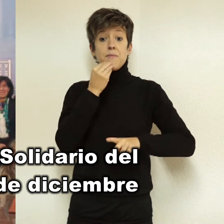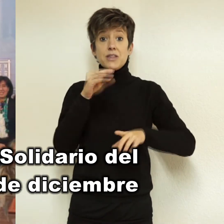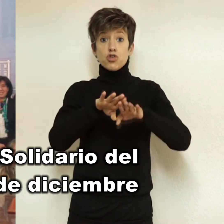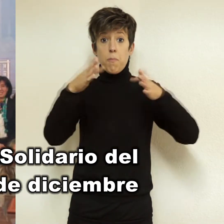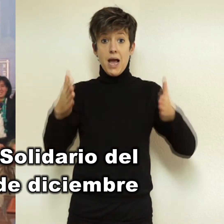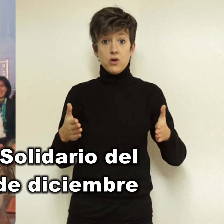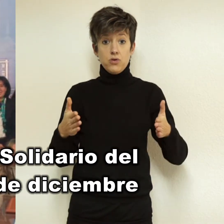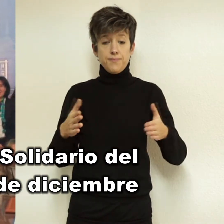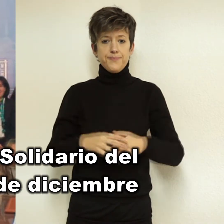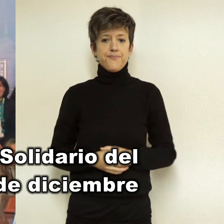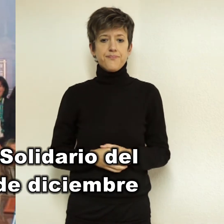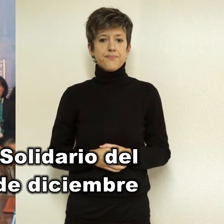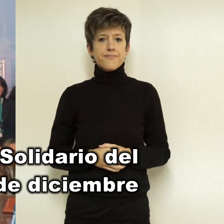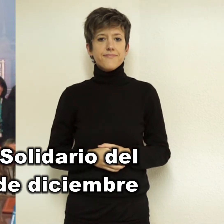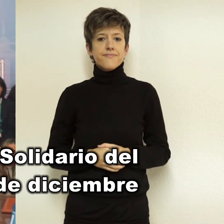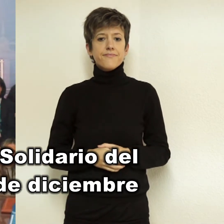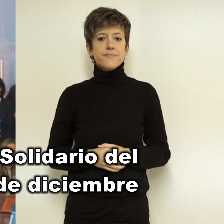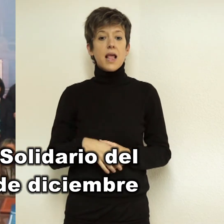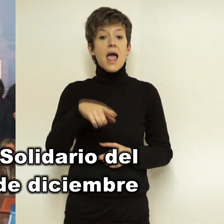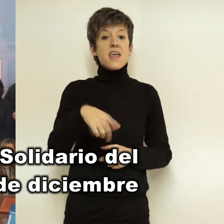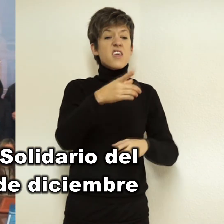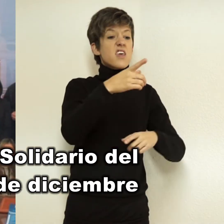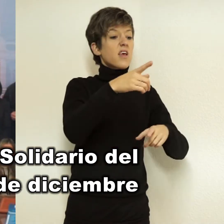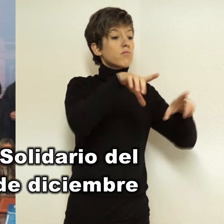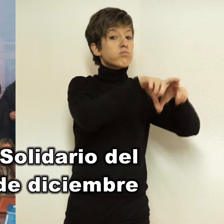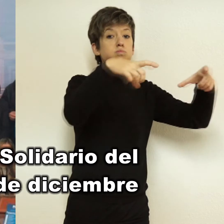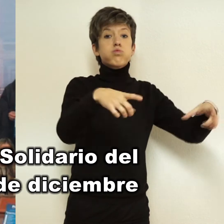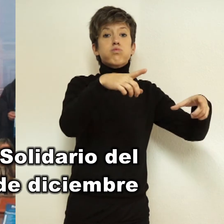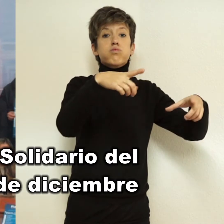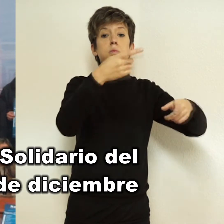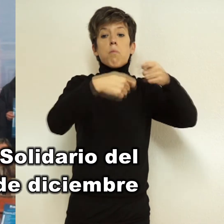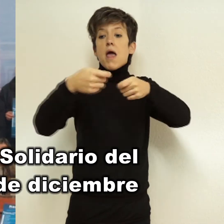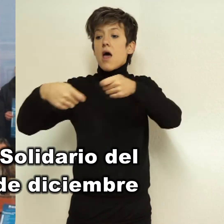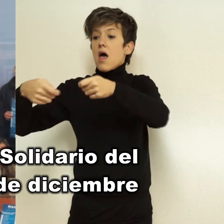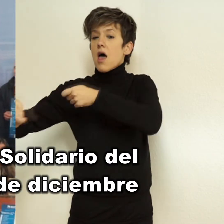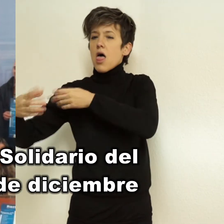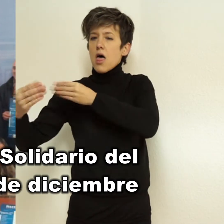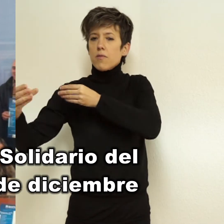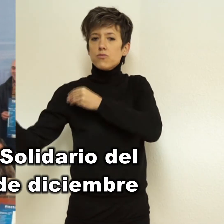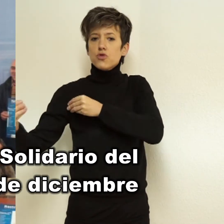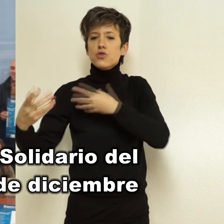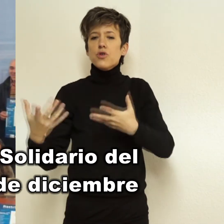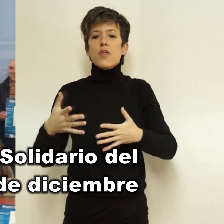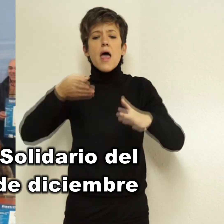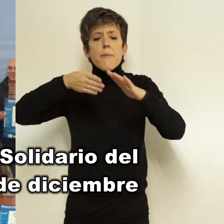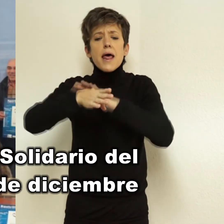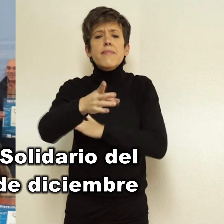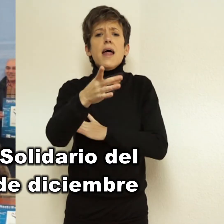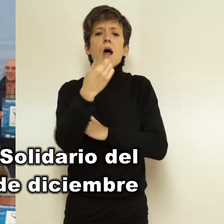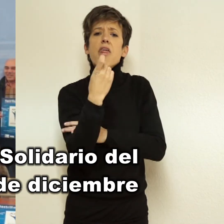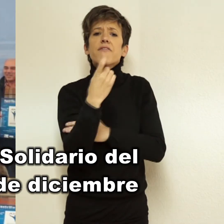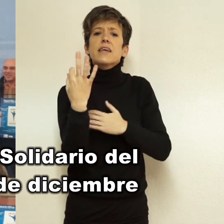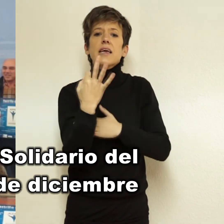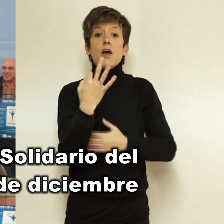70 empresas y 22 expositores se darán cita en la Alhóndiga, recinto al que se podrá acceder a cambio de la entrega de un juguete